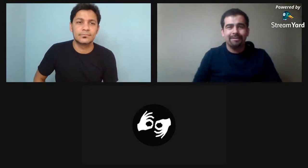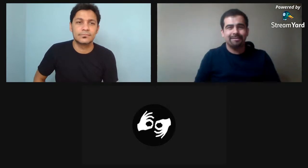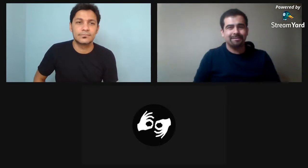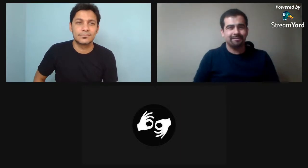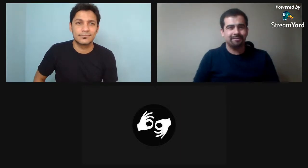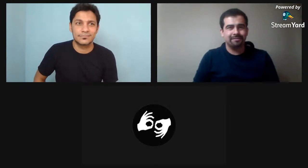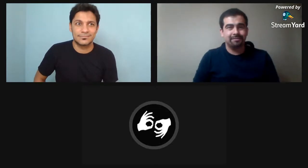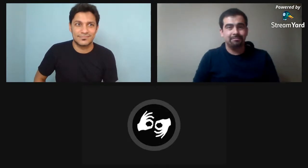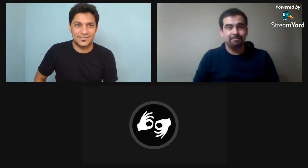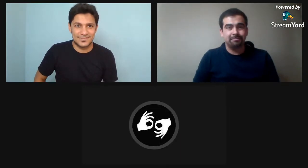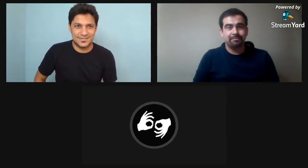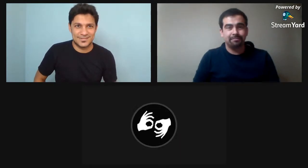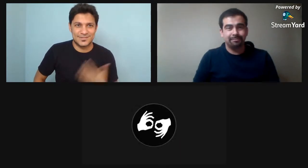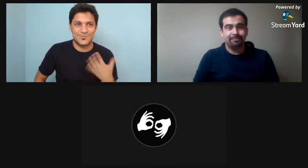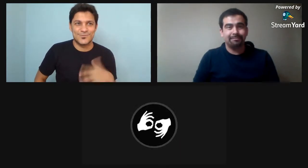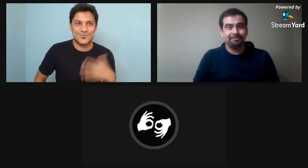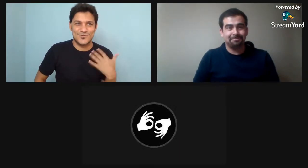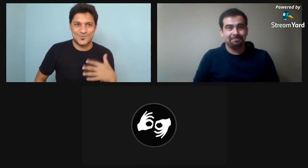Pero después se cae.